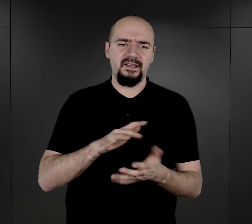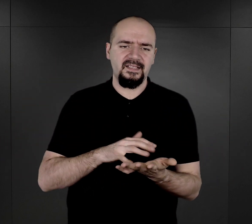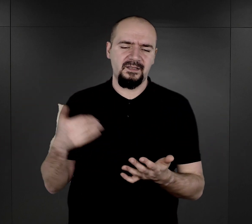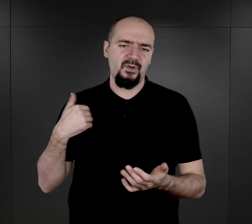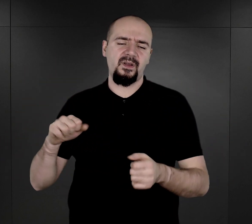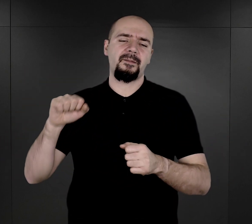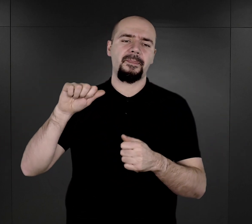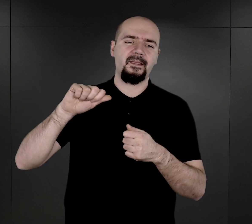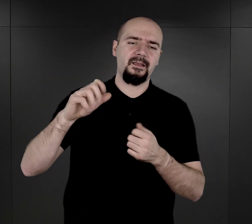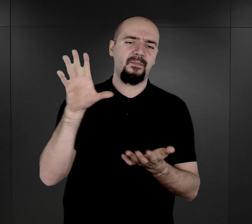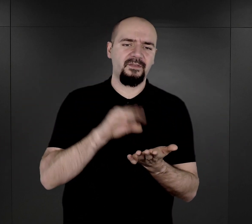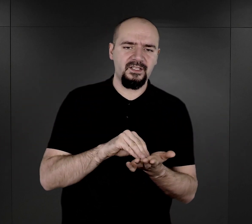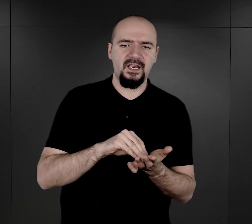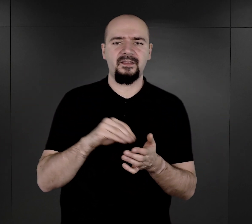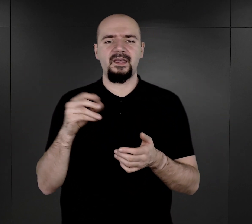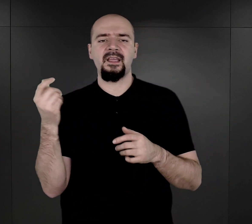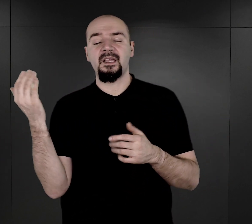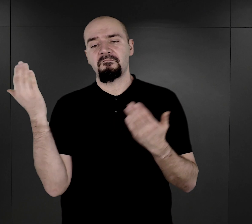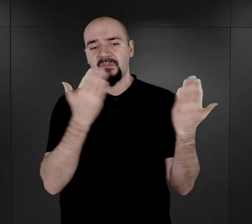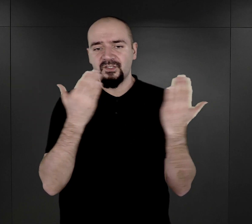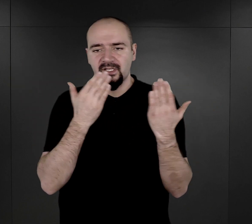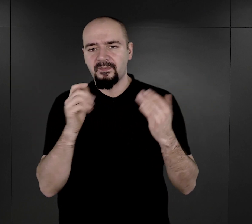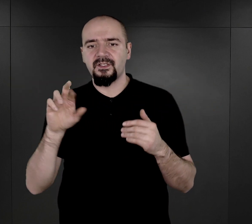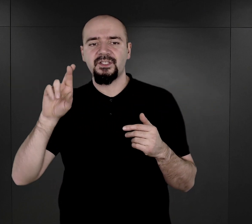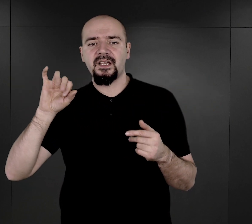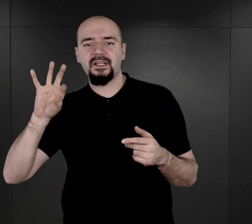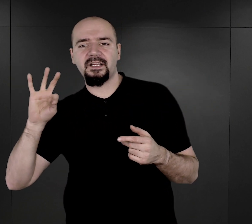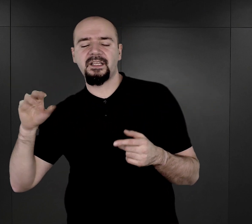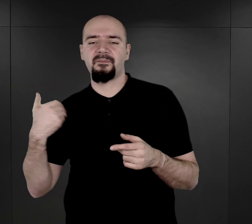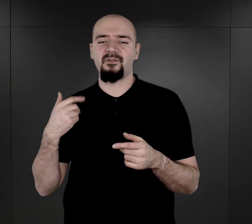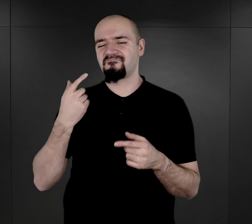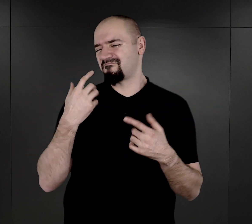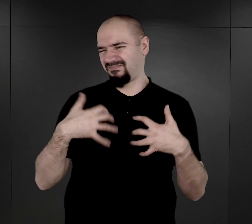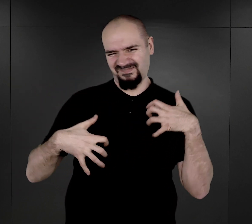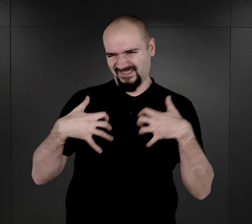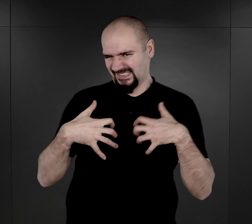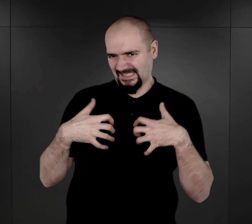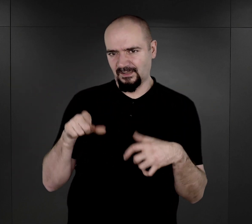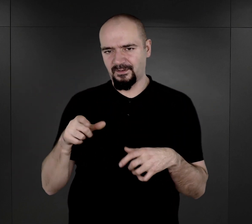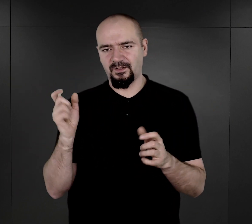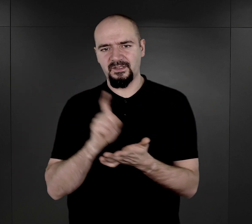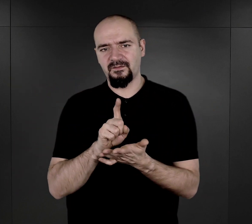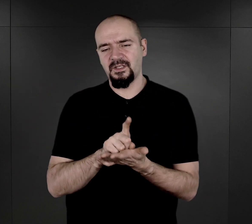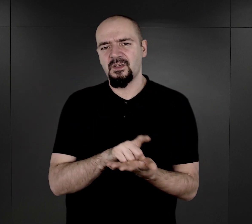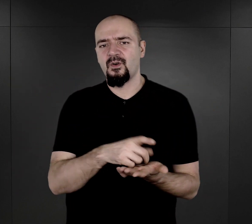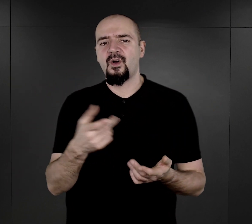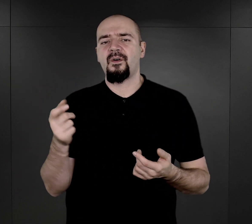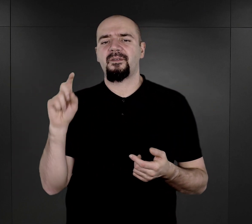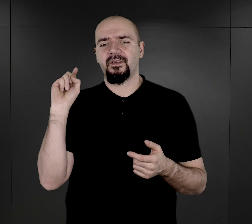czytamy, że często dr Litter był bardzo niezadowolony z wyników, szczególnie wtedy, kiedy okazywało się, że